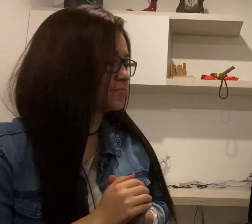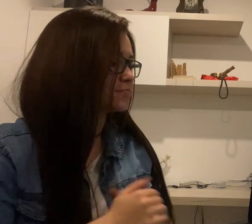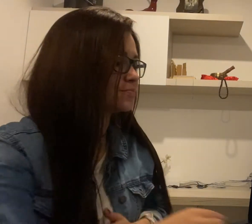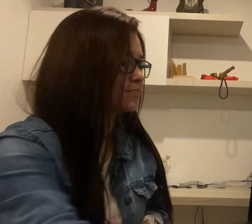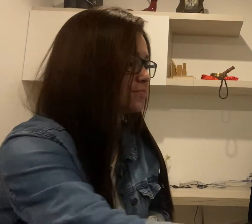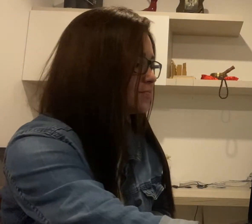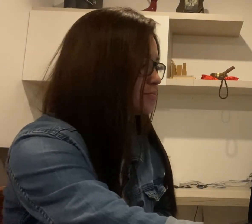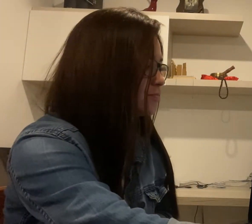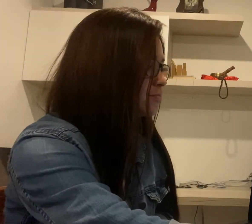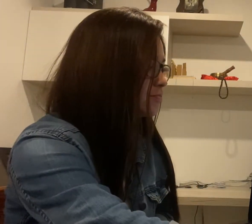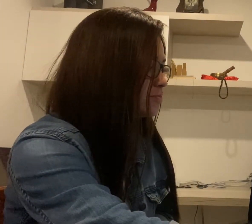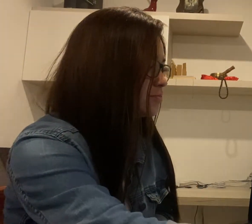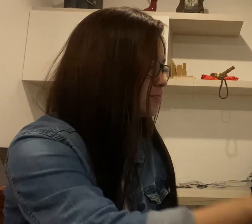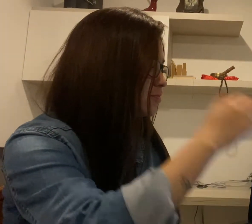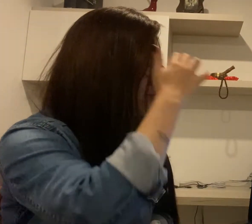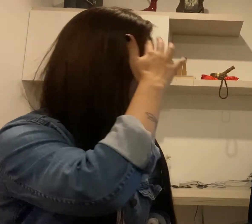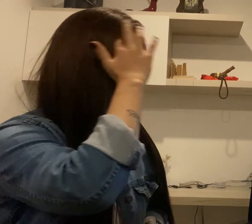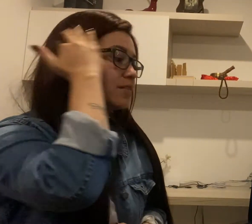otros de gran importancia.